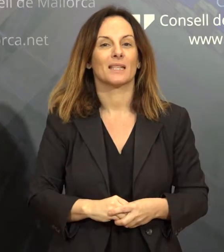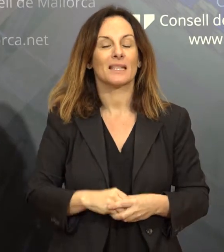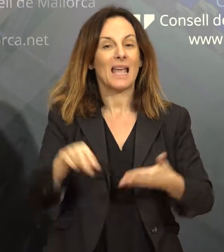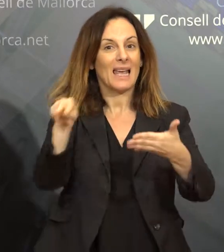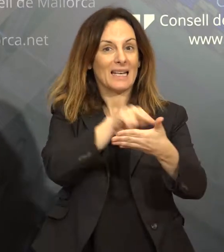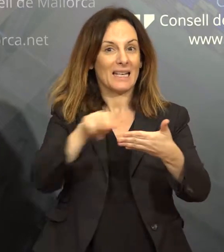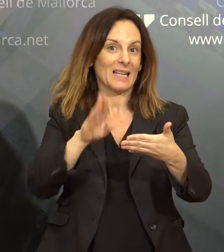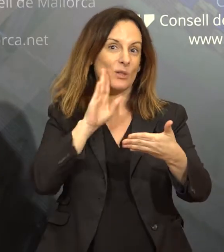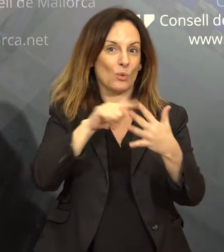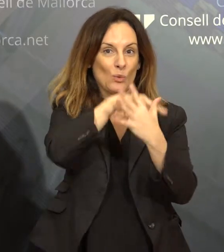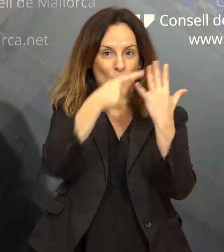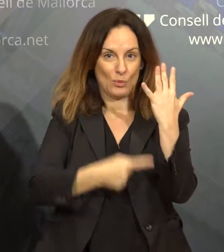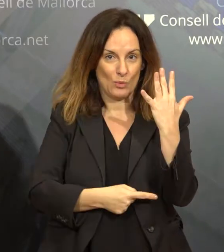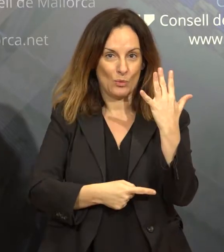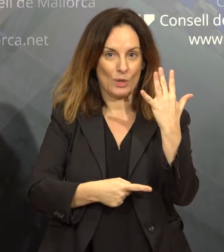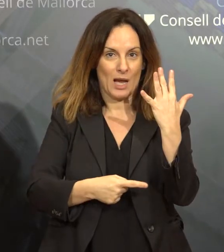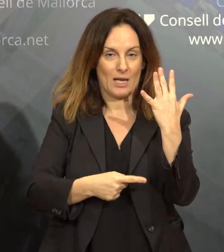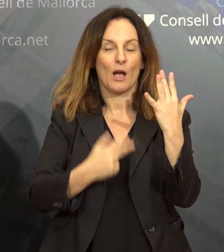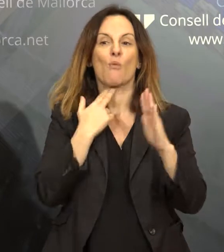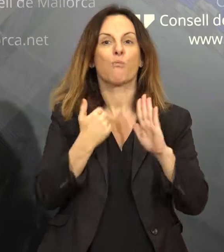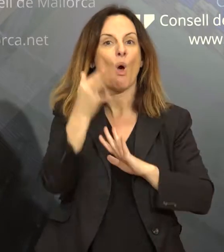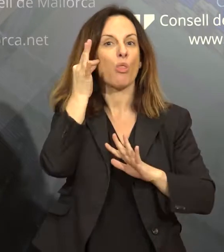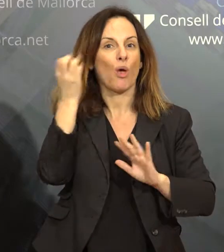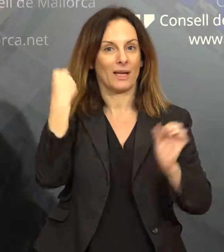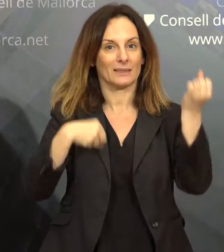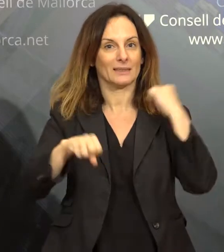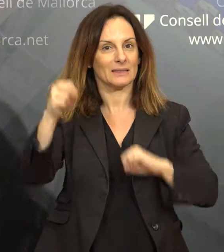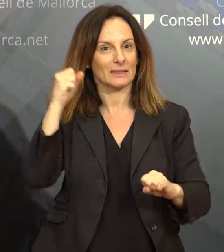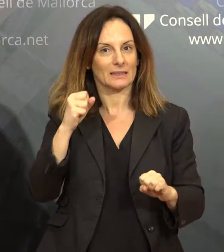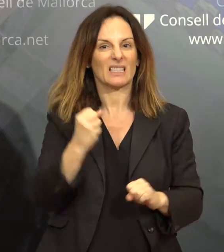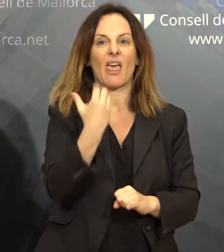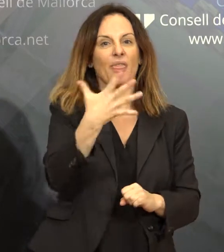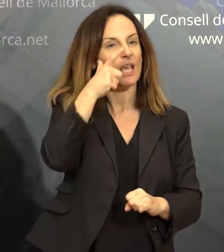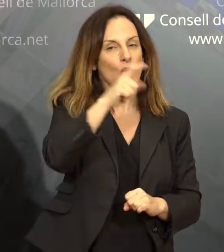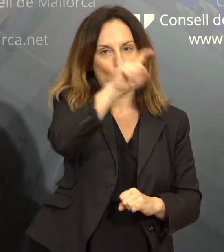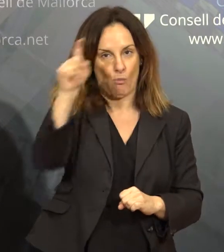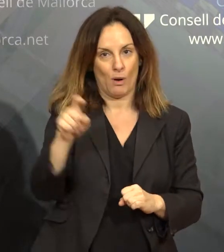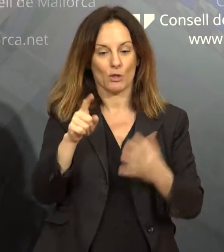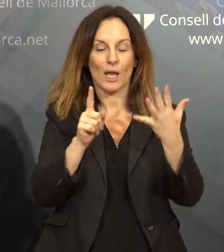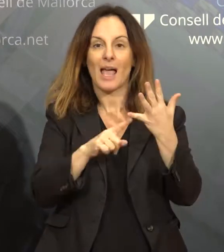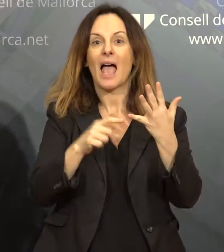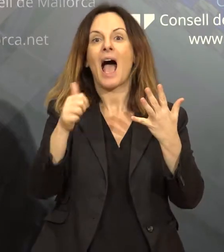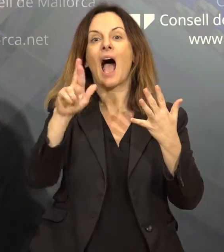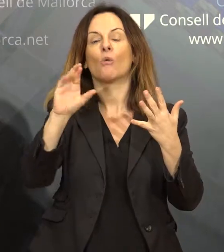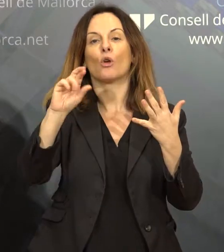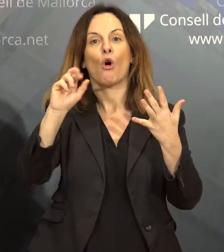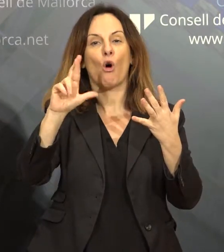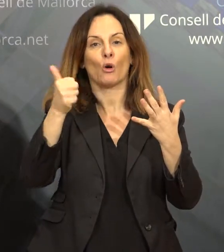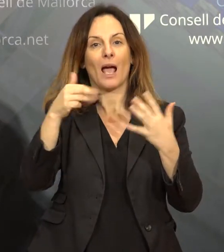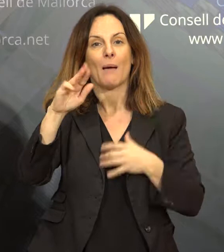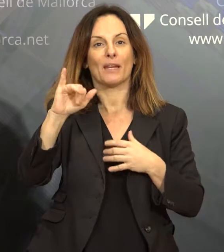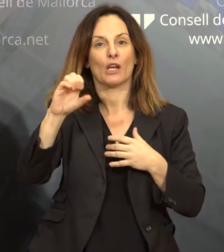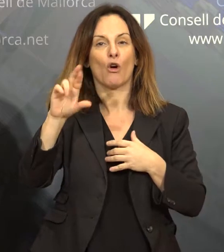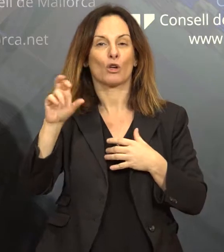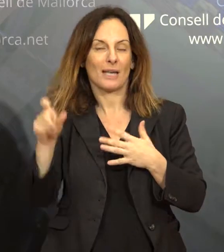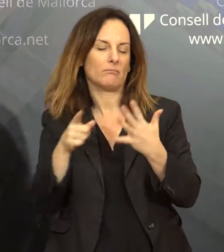esta lectura dramatizada, la parte de la proclama de Aurora Picornei lo va a hacer una mouer